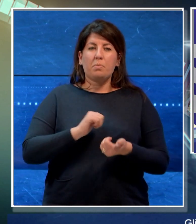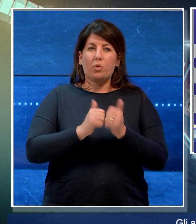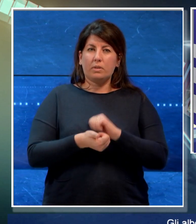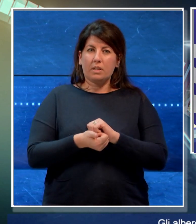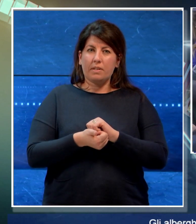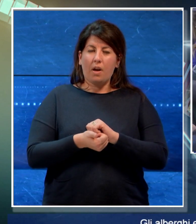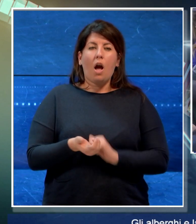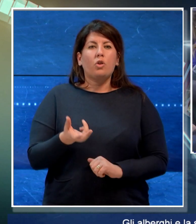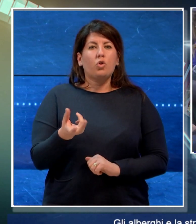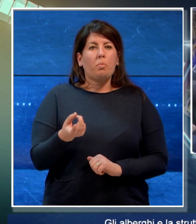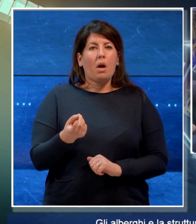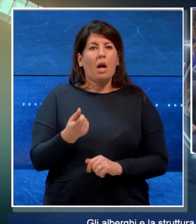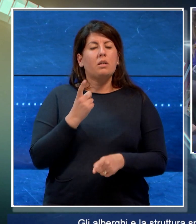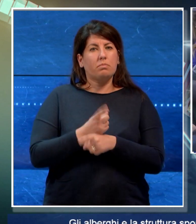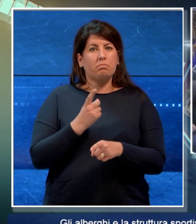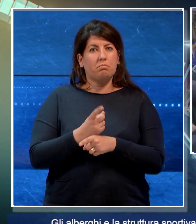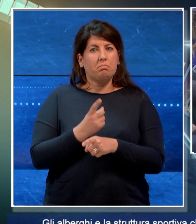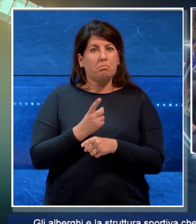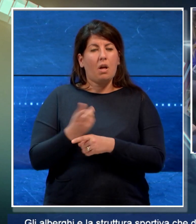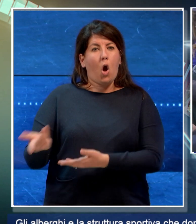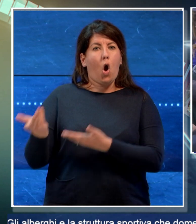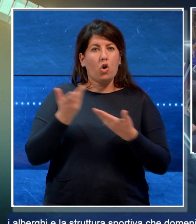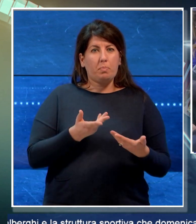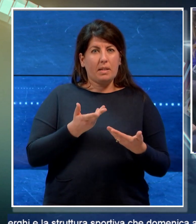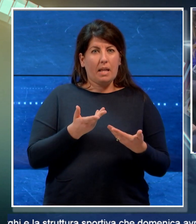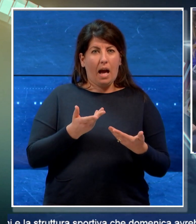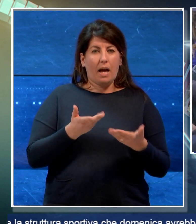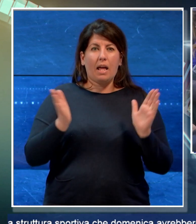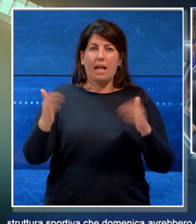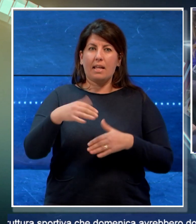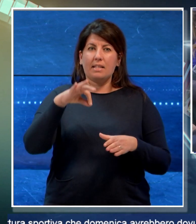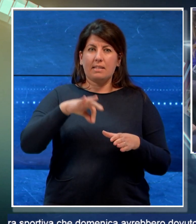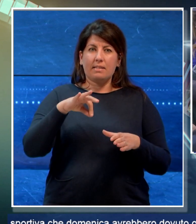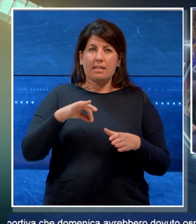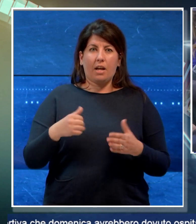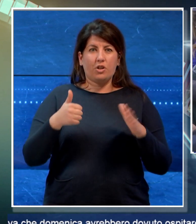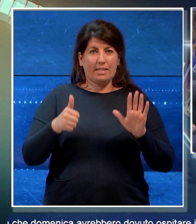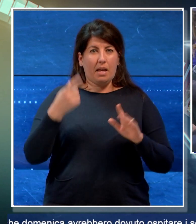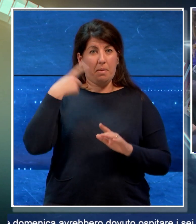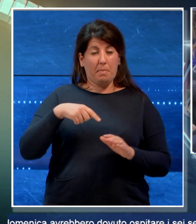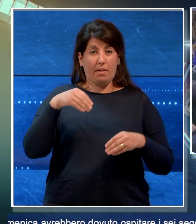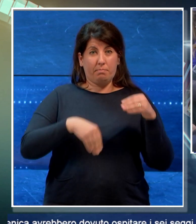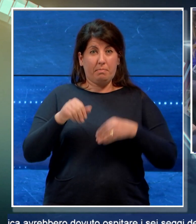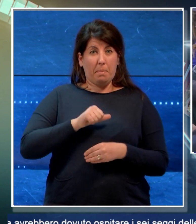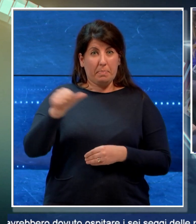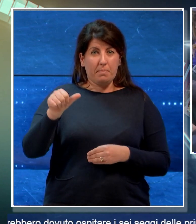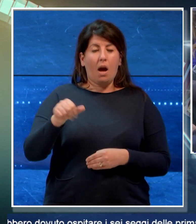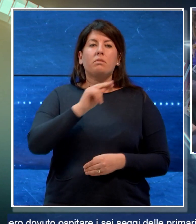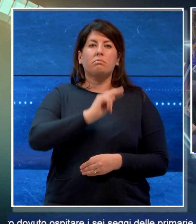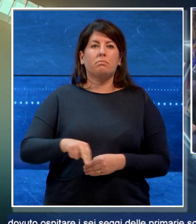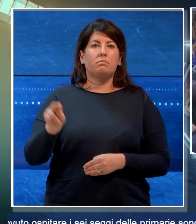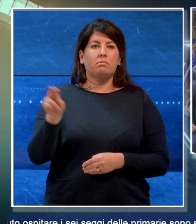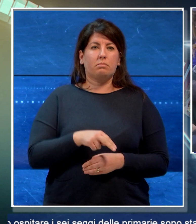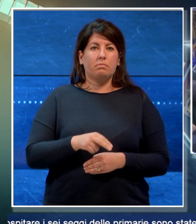che domenica avrebbero dovuto ospitare i sei seggi delle primarie sono stati disdetti.